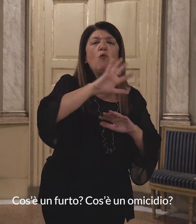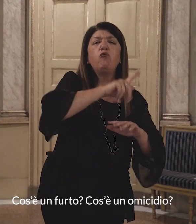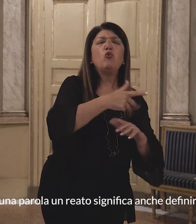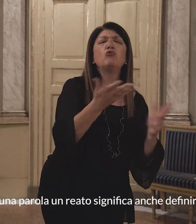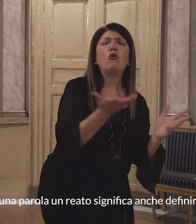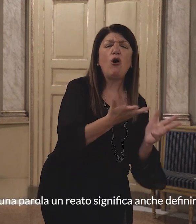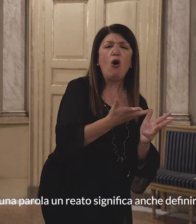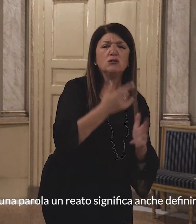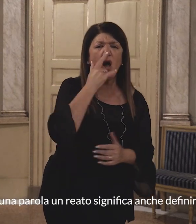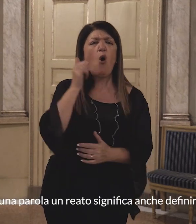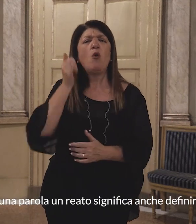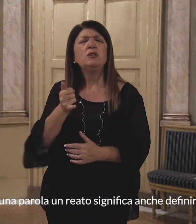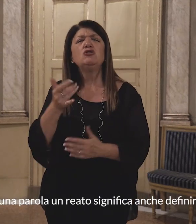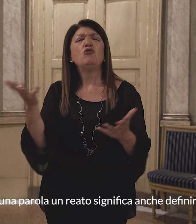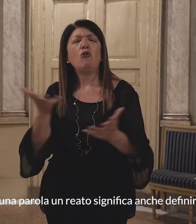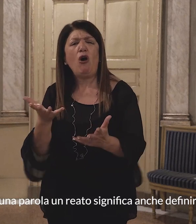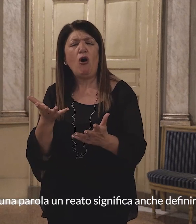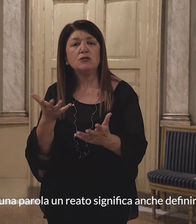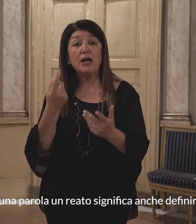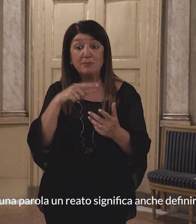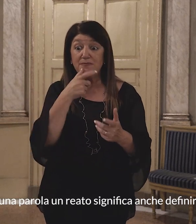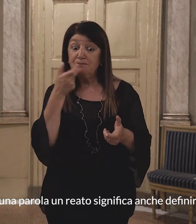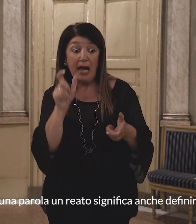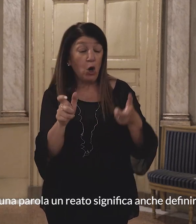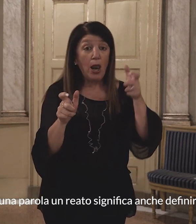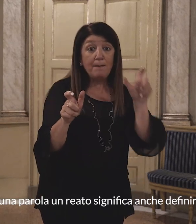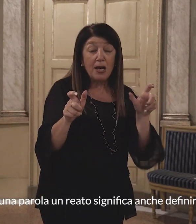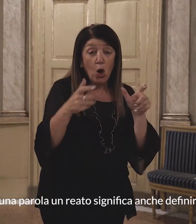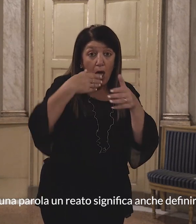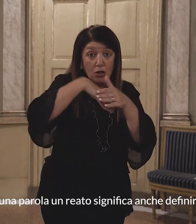Definire con una parola un reato significa anche definirne la pena.